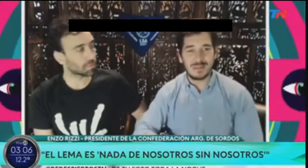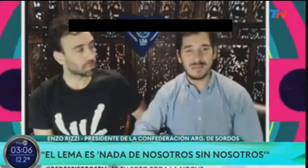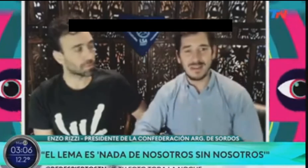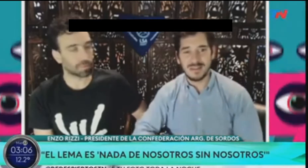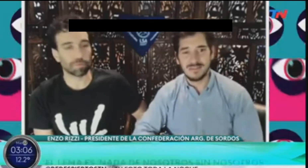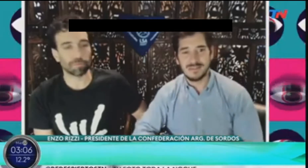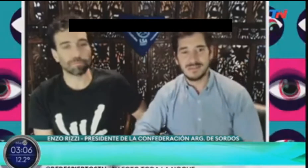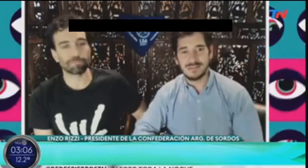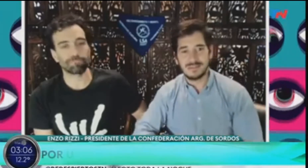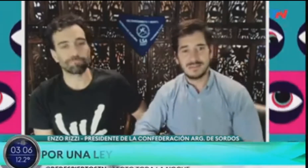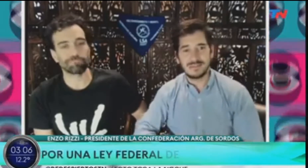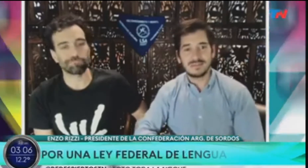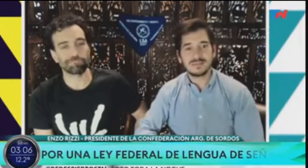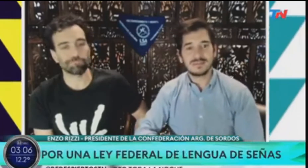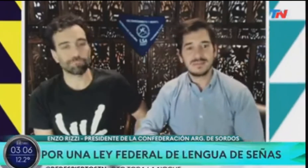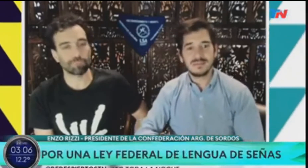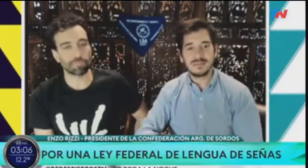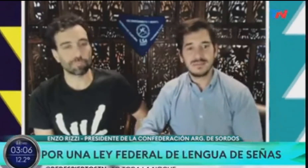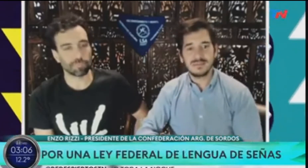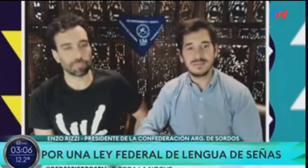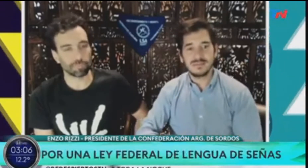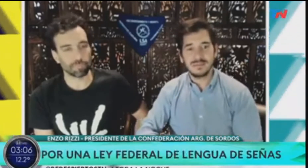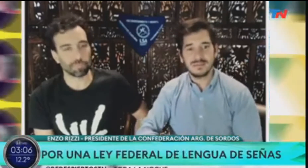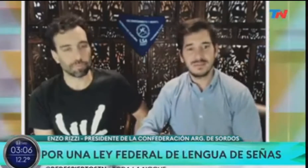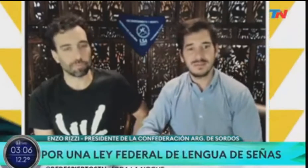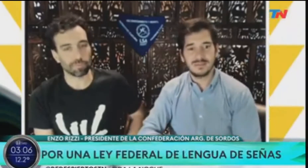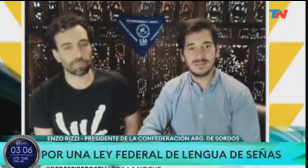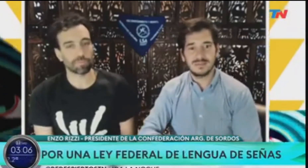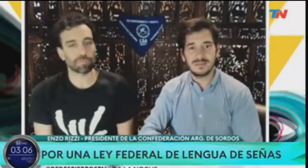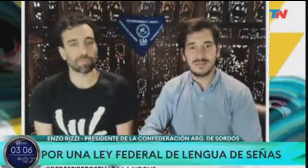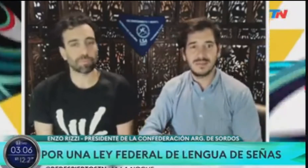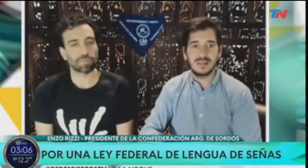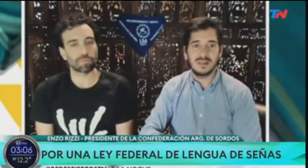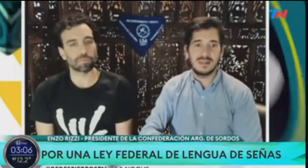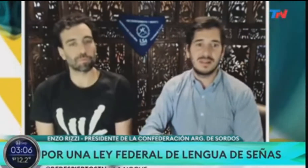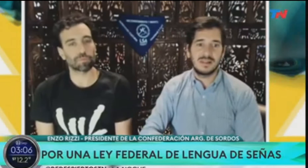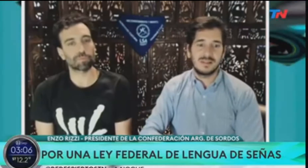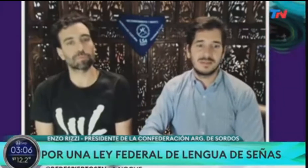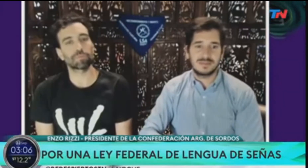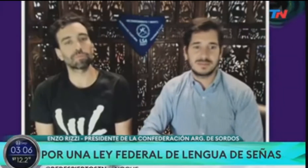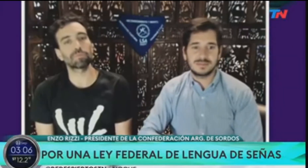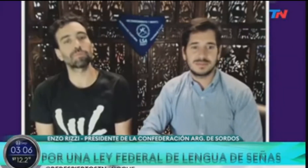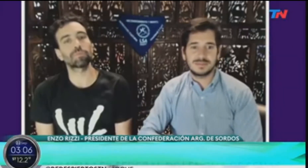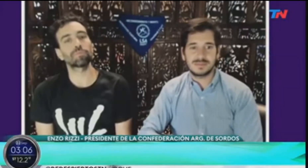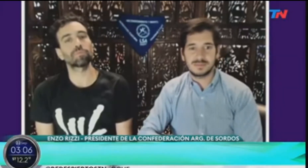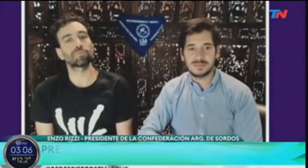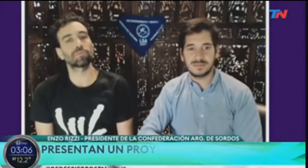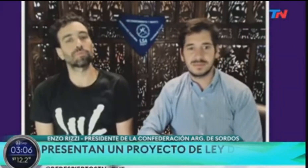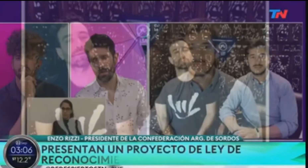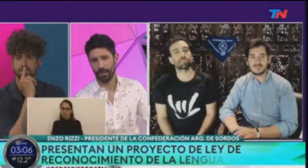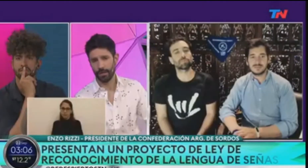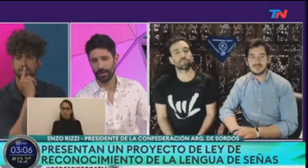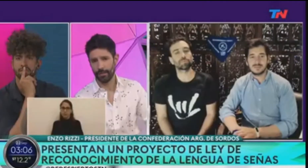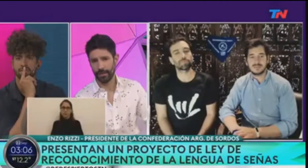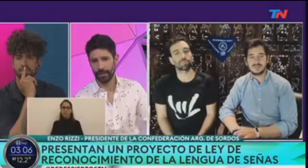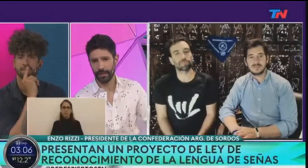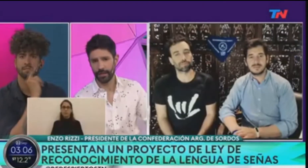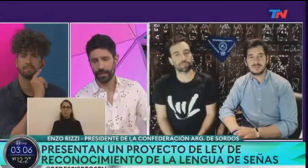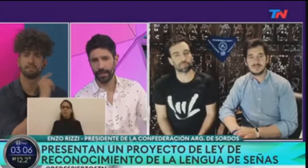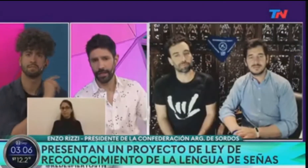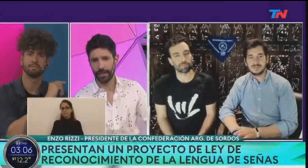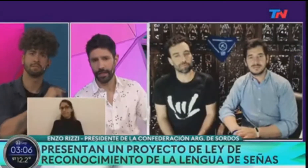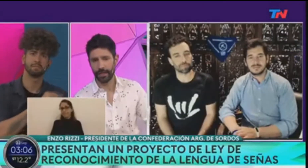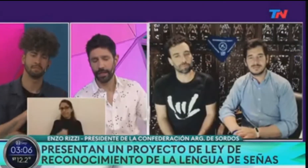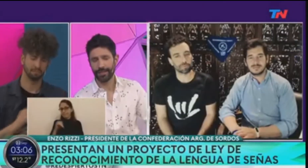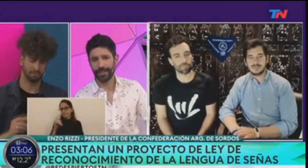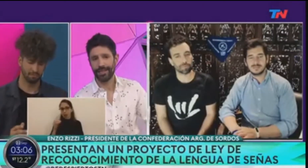nosotros, por eso tenemos que trabajar en forma conjunta. Y ese es el problema, que muchas veces no nos consultan. No, lógicamente.